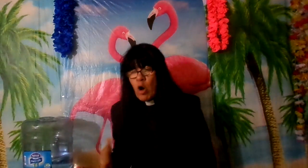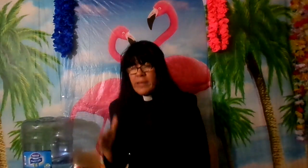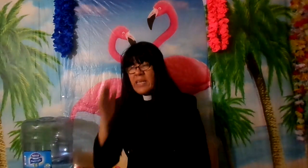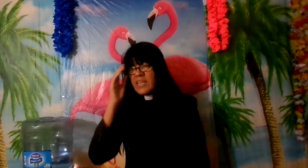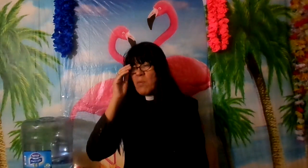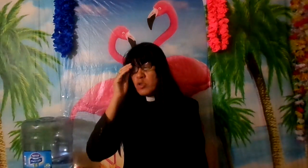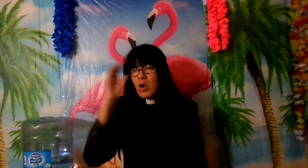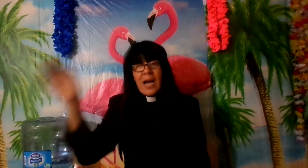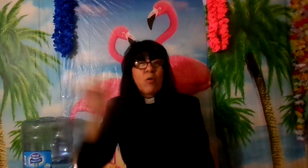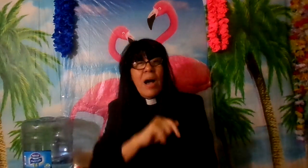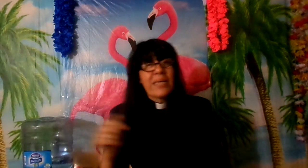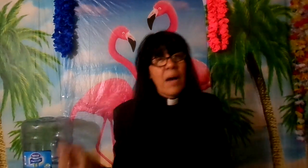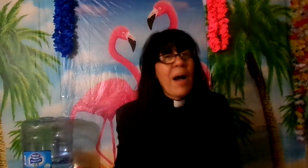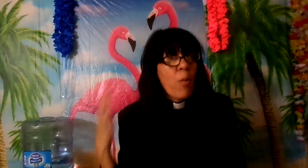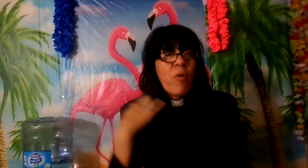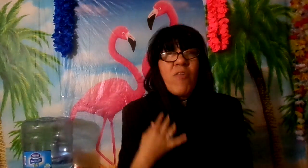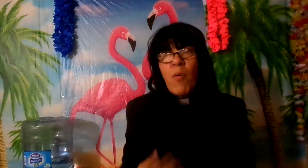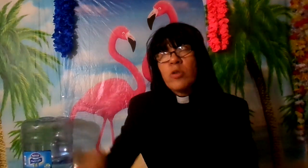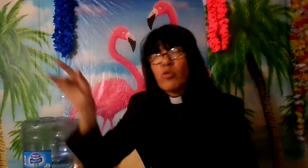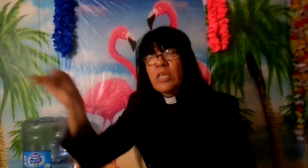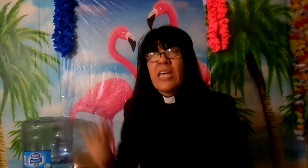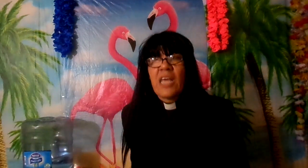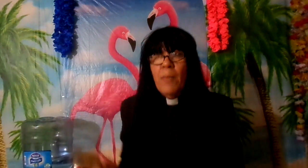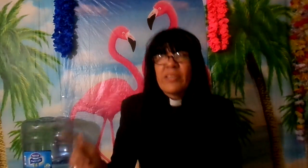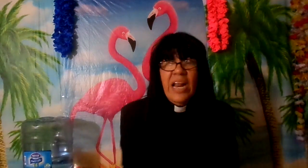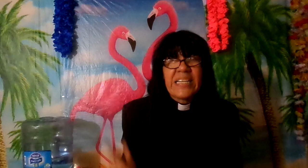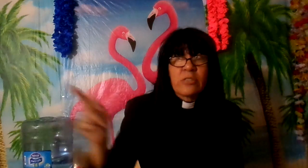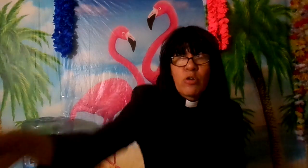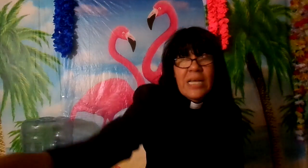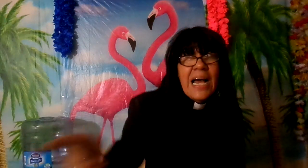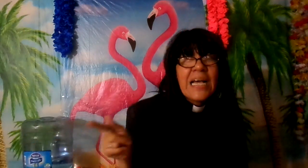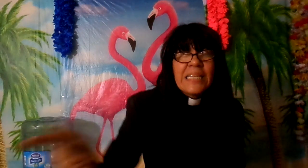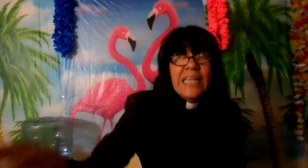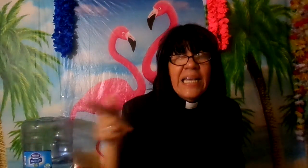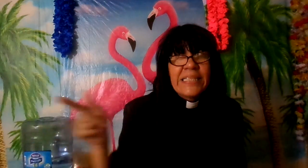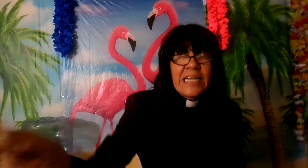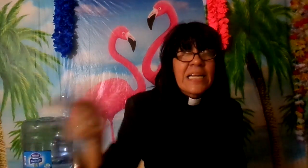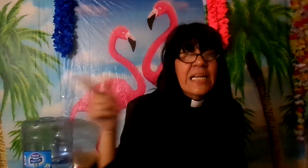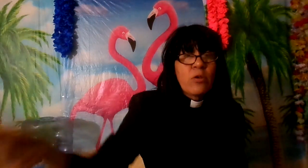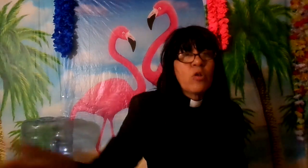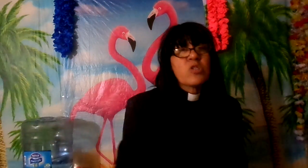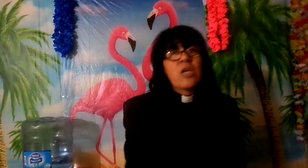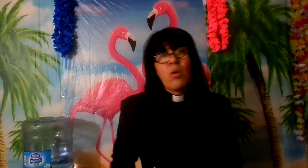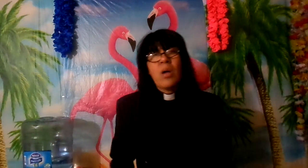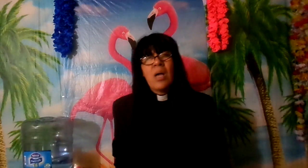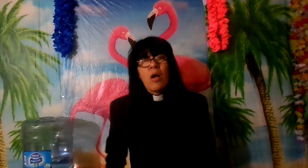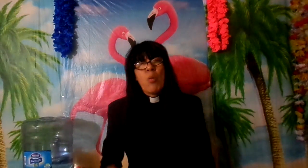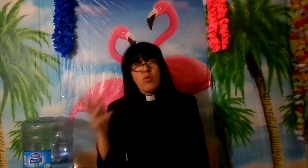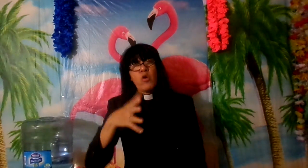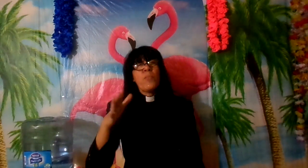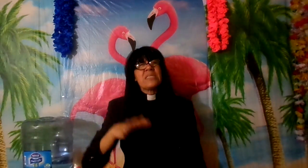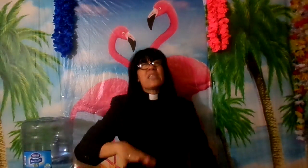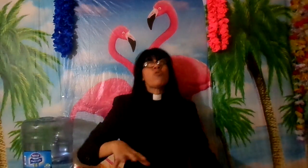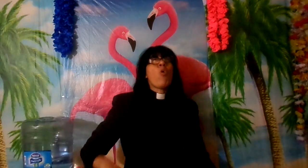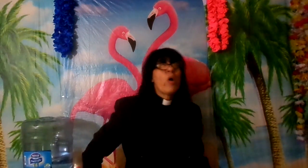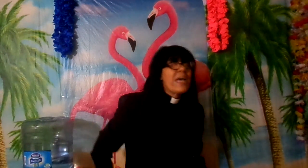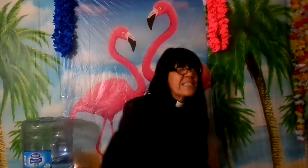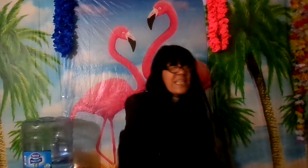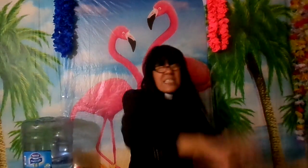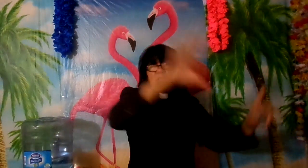tenía muchos cargos aquí abajo por favor tú tienes que déjame entrar dentro del reino de los cielos como Dios me enseñó ese sitio